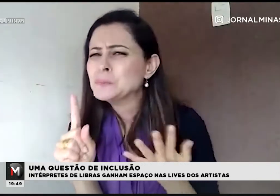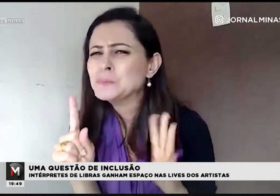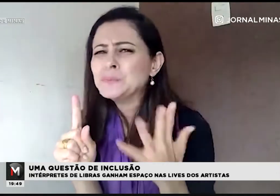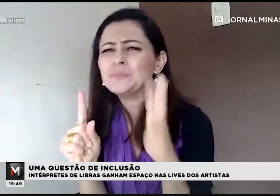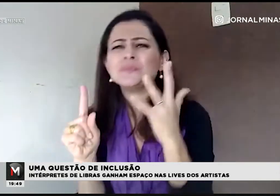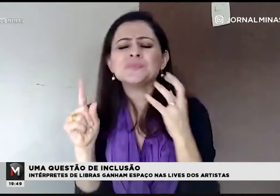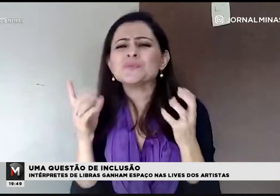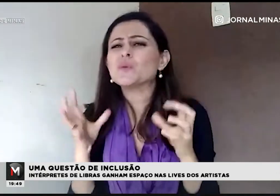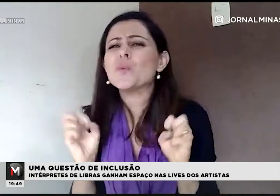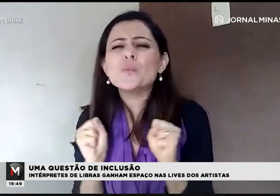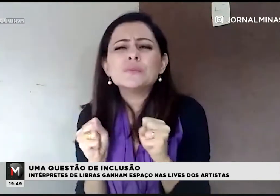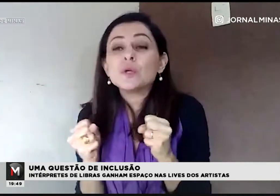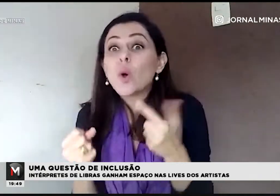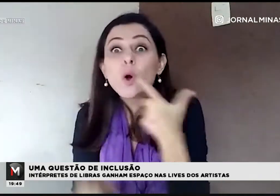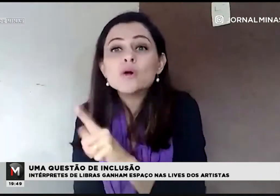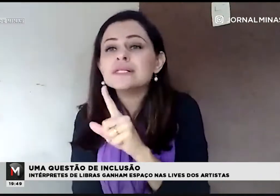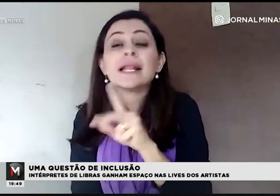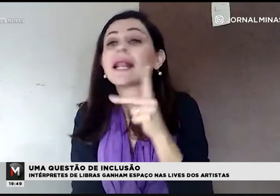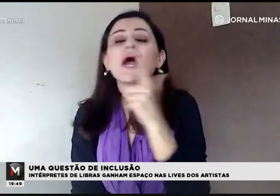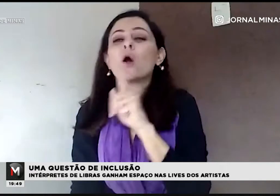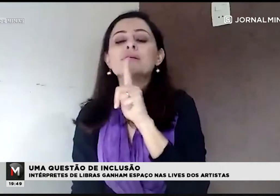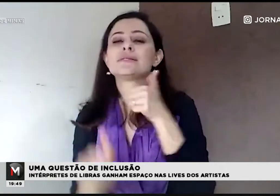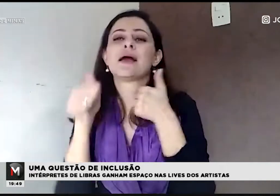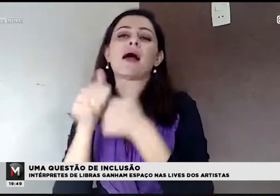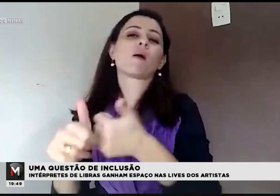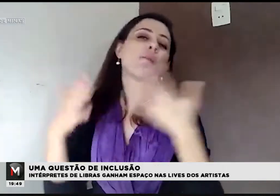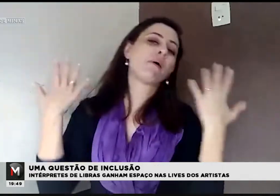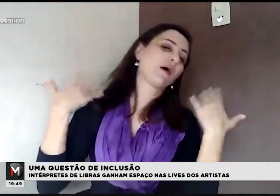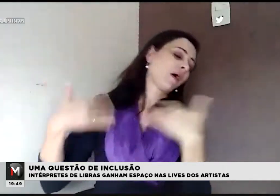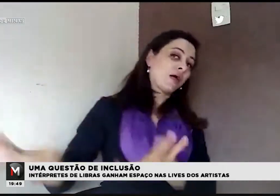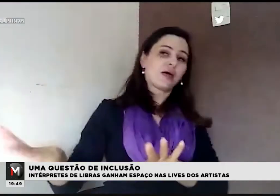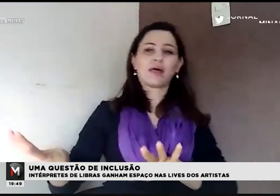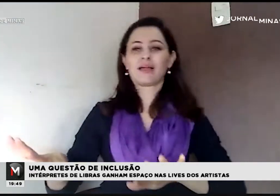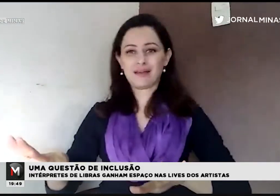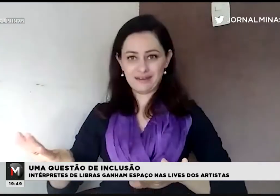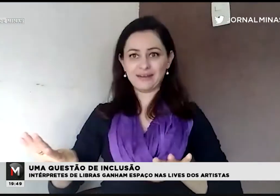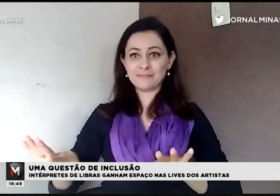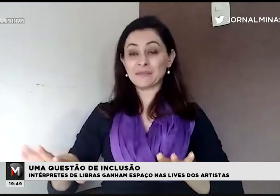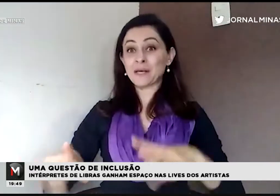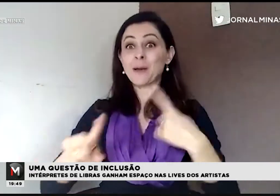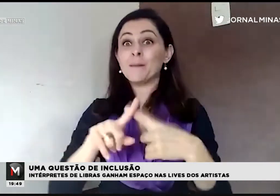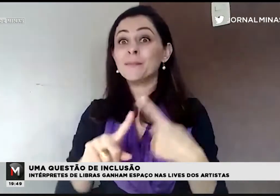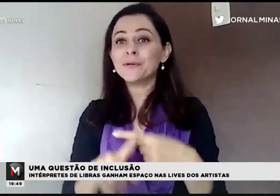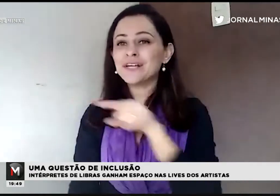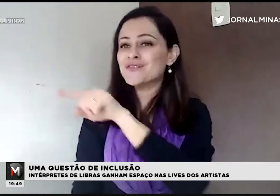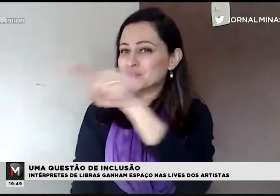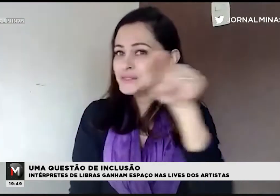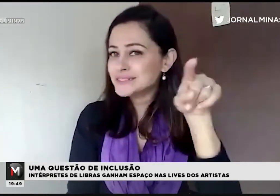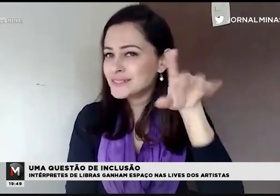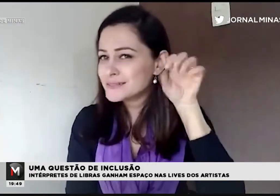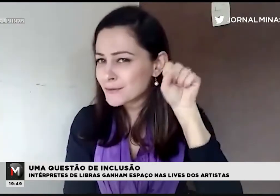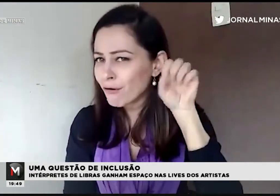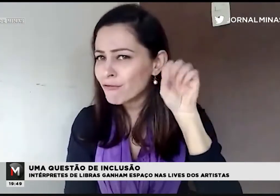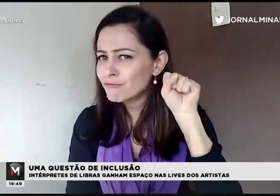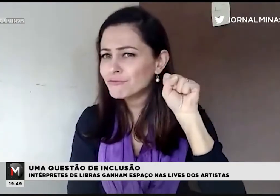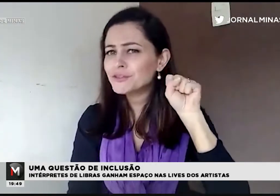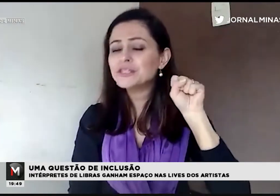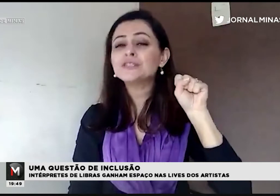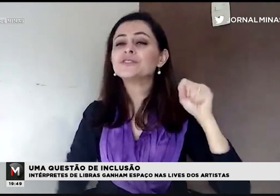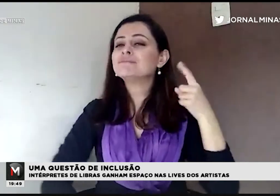gente, muito condensada, a gente não consegue ver. E nesse esforço, a gente acaba desistindo de assistir. E o ouvinte, ele